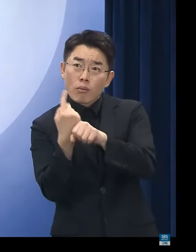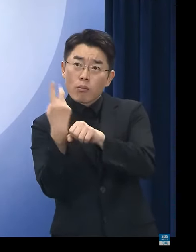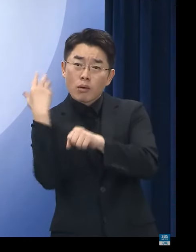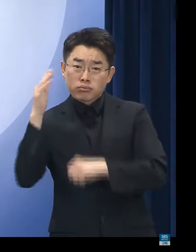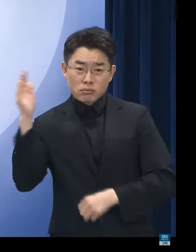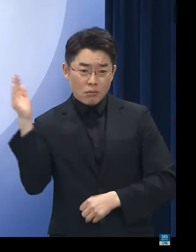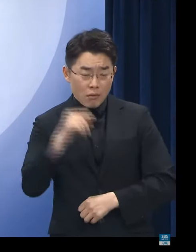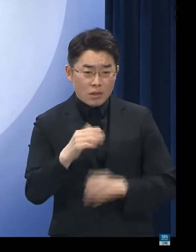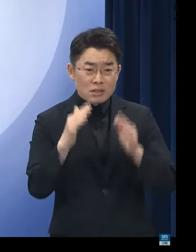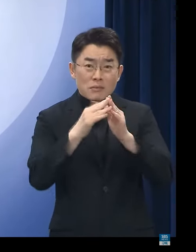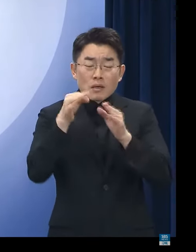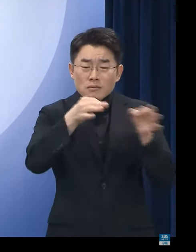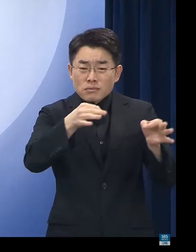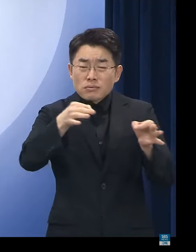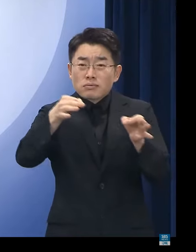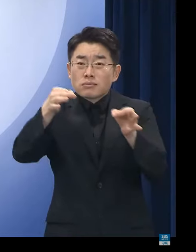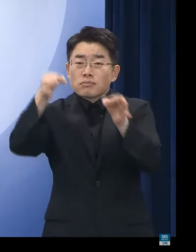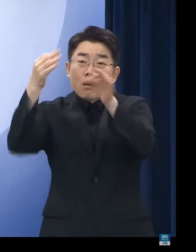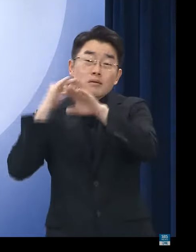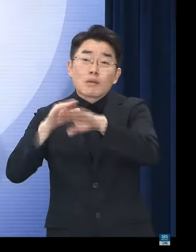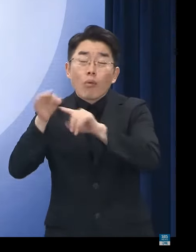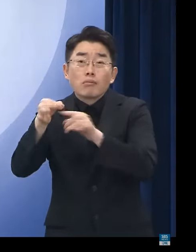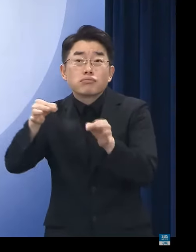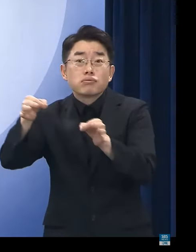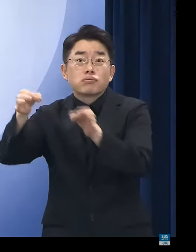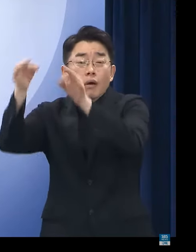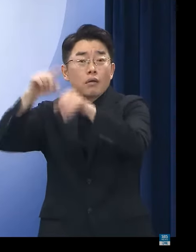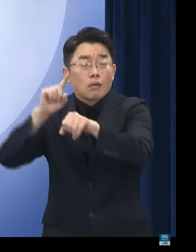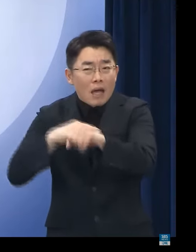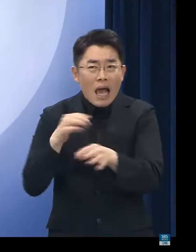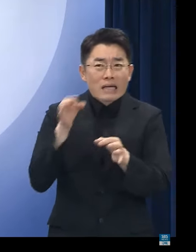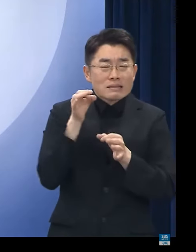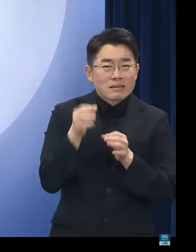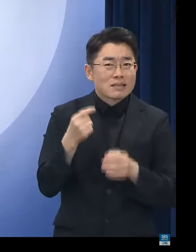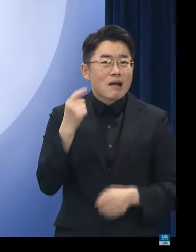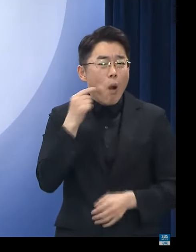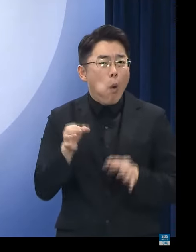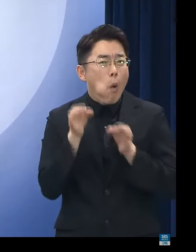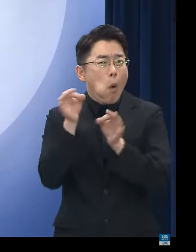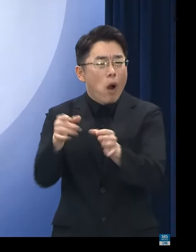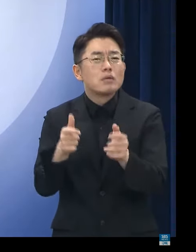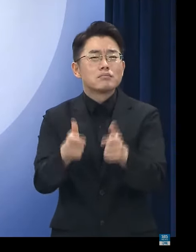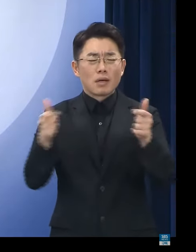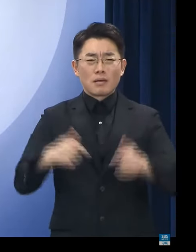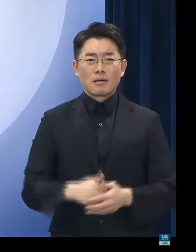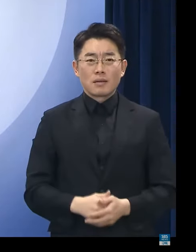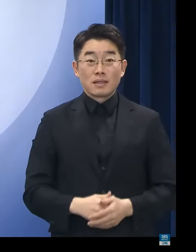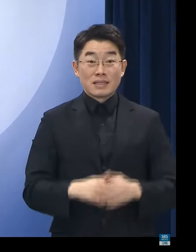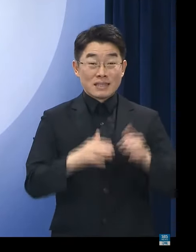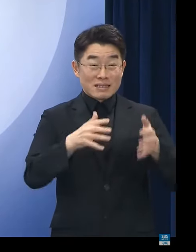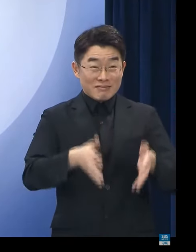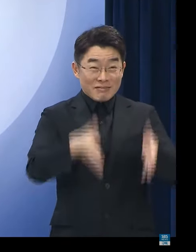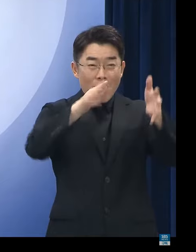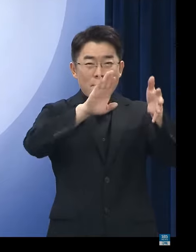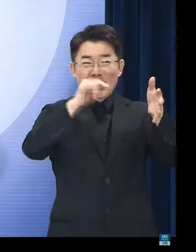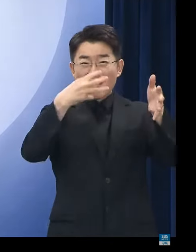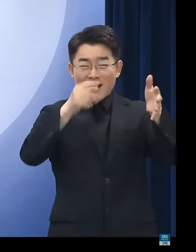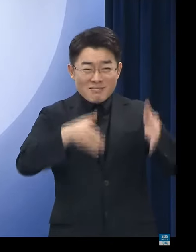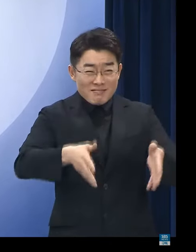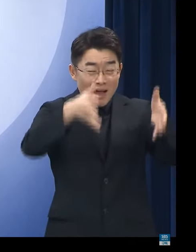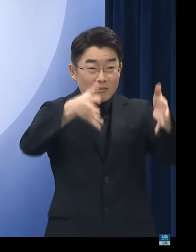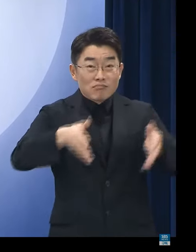전세값이 급등하면서 시작되었습니다. 신축 빌라에 대한 수요가 늘어났고